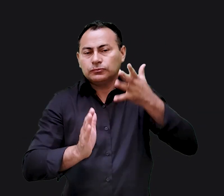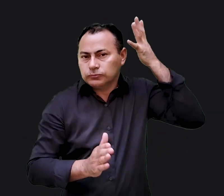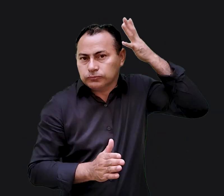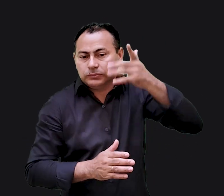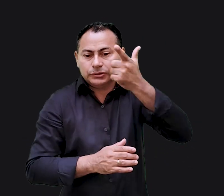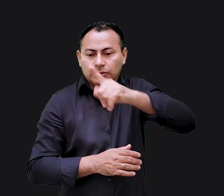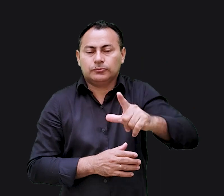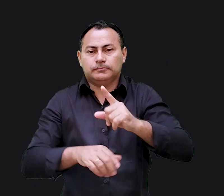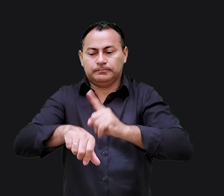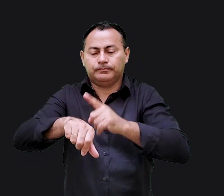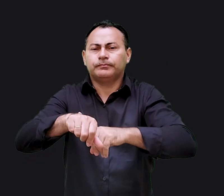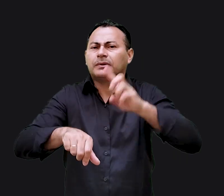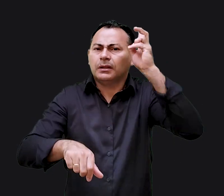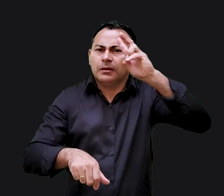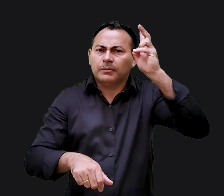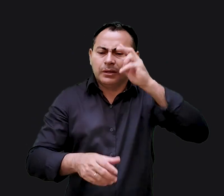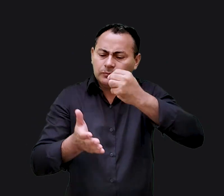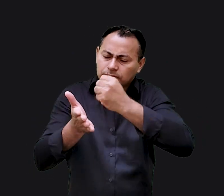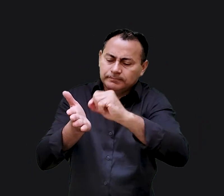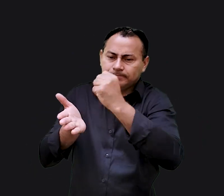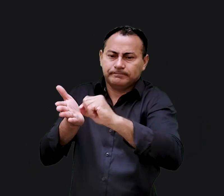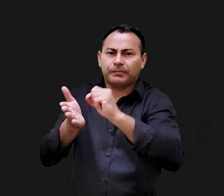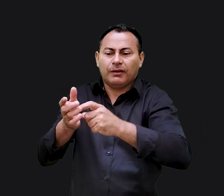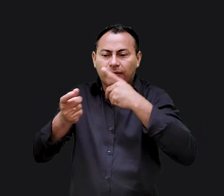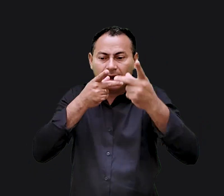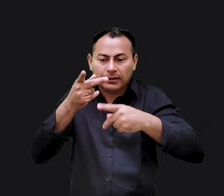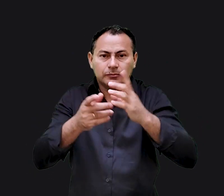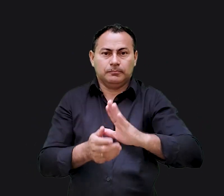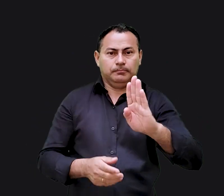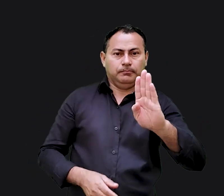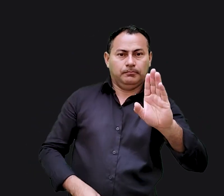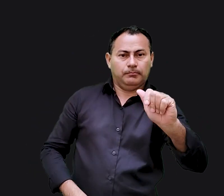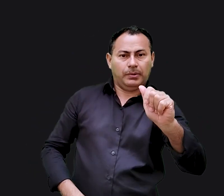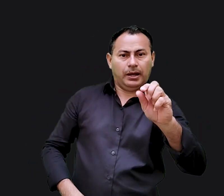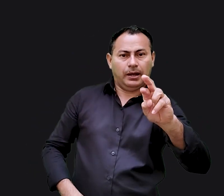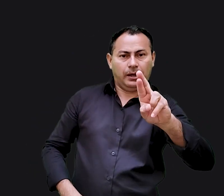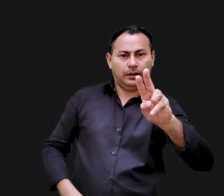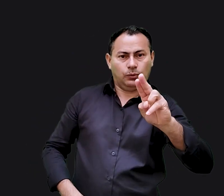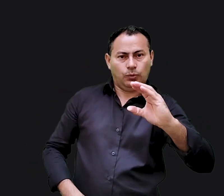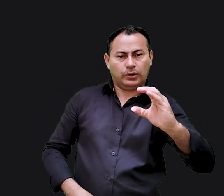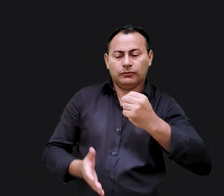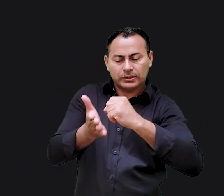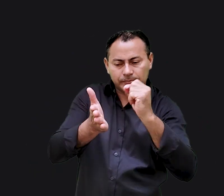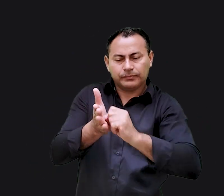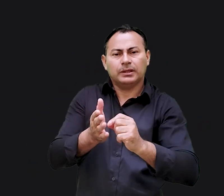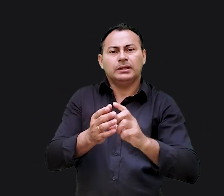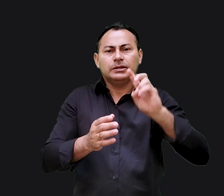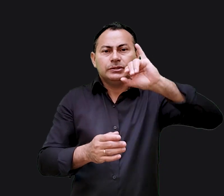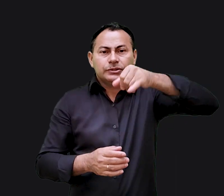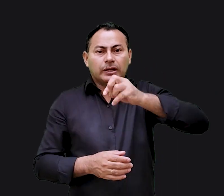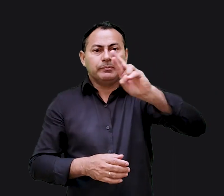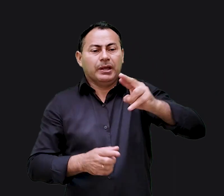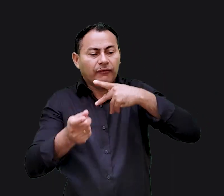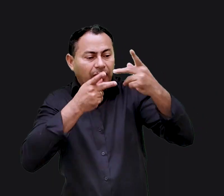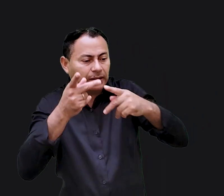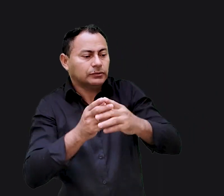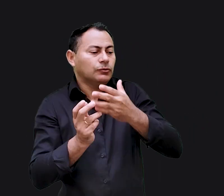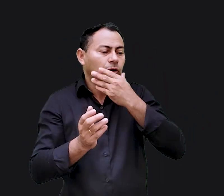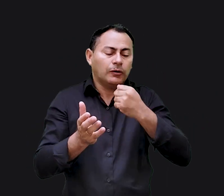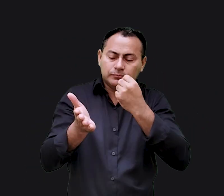ditou todos os sermões outra vez à medida que se lembrava deles. Baruque foi escrevendo todos conforme Jeremias se lembrava e os